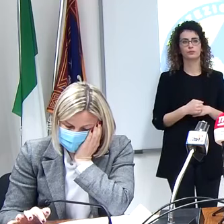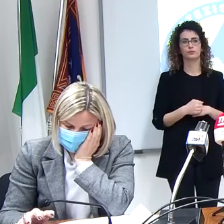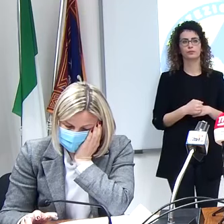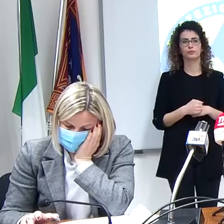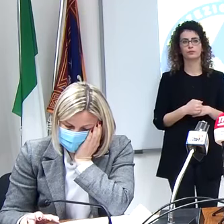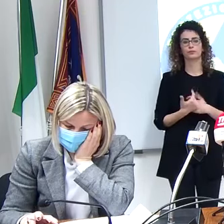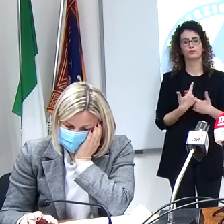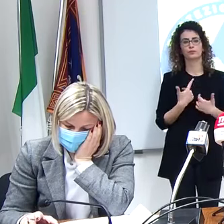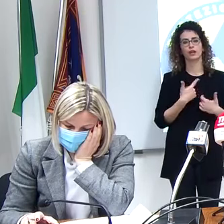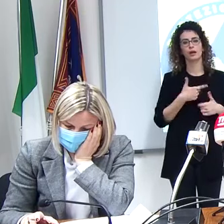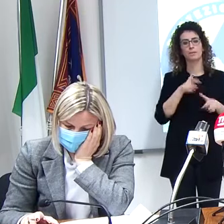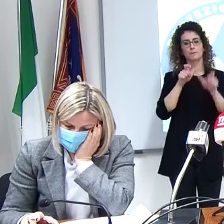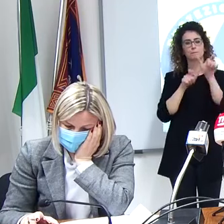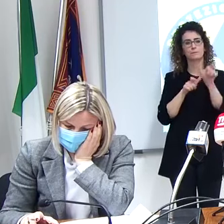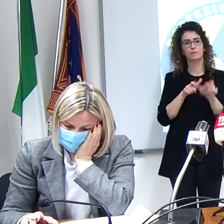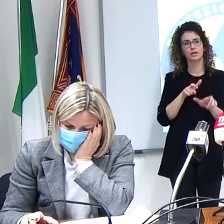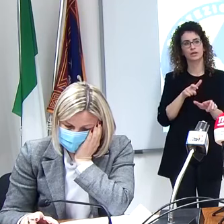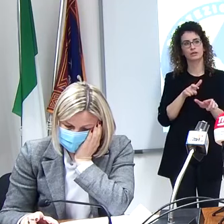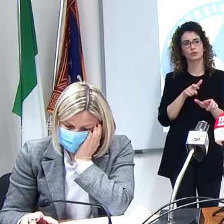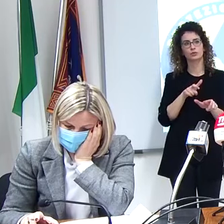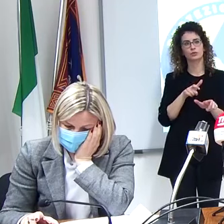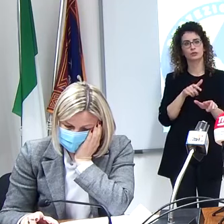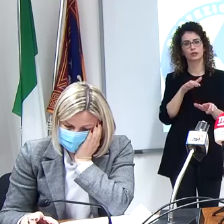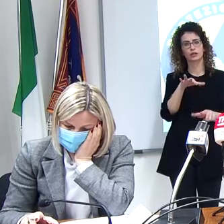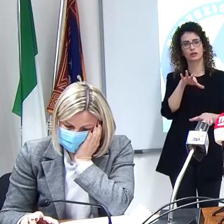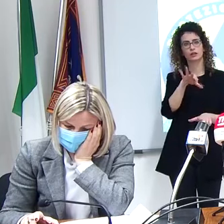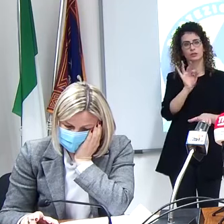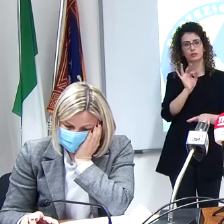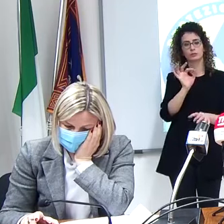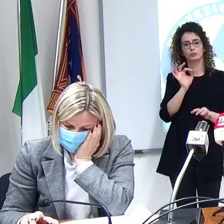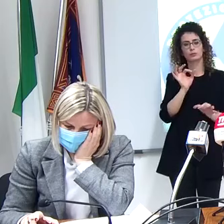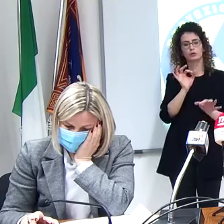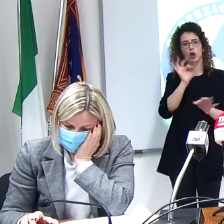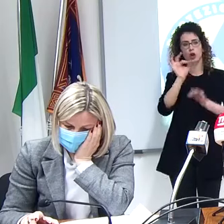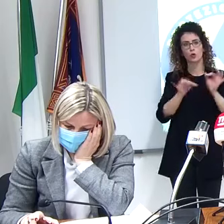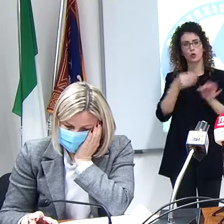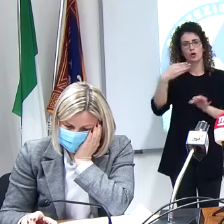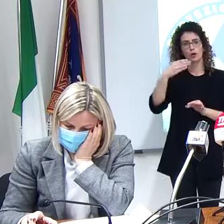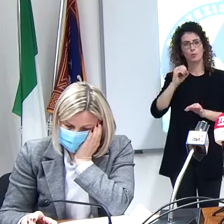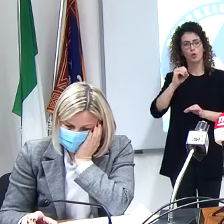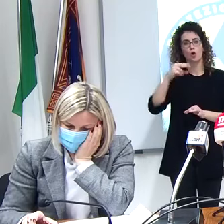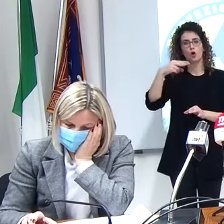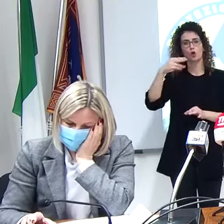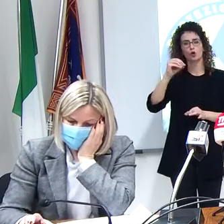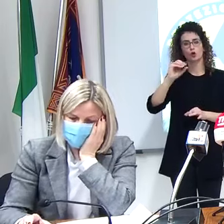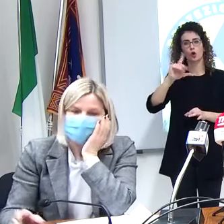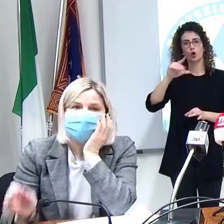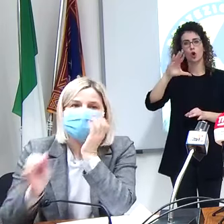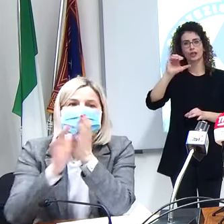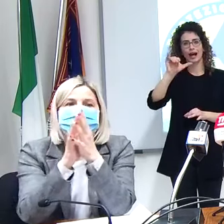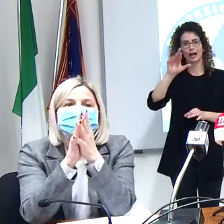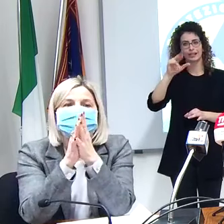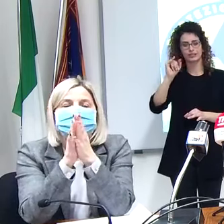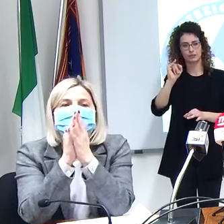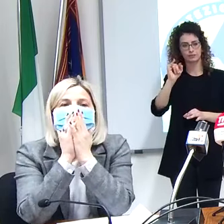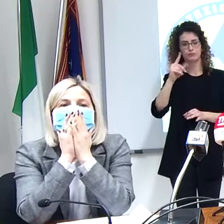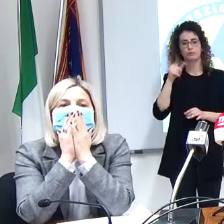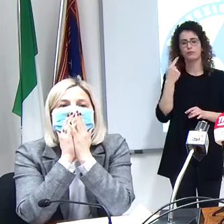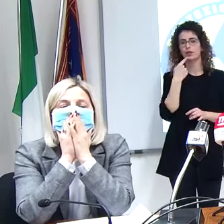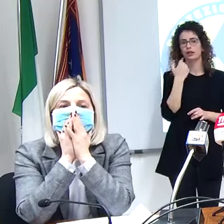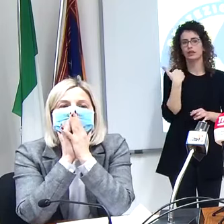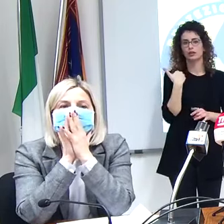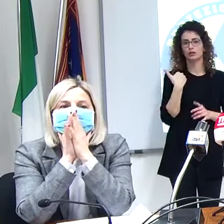scelta del candidato per questo tipo di cure monoclonali con i monoclonali lei prima ha detto obesità